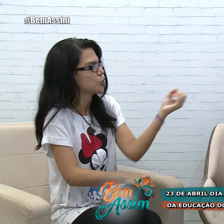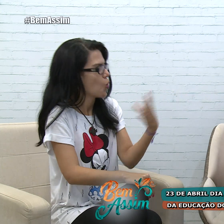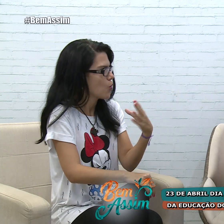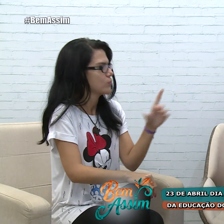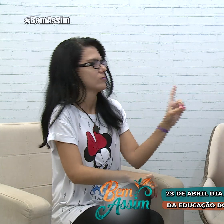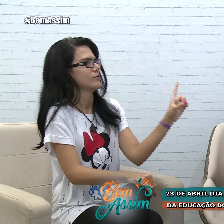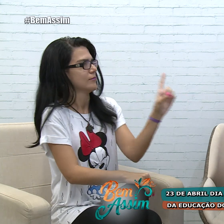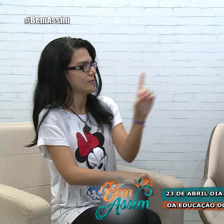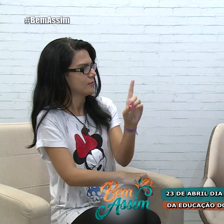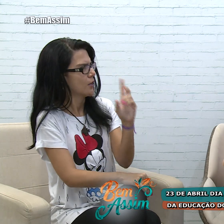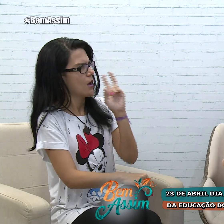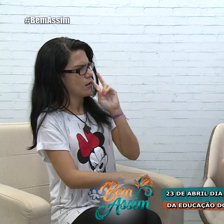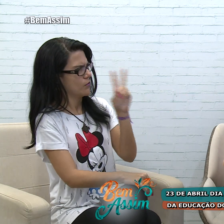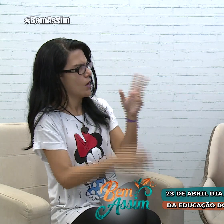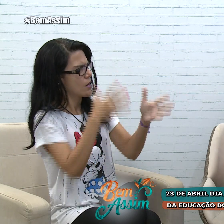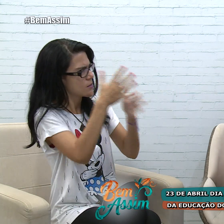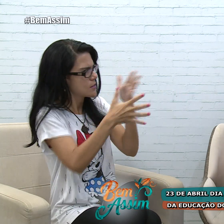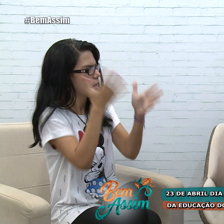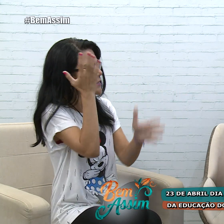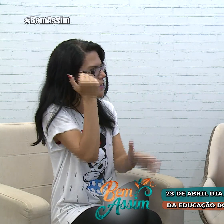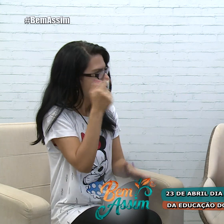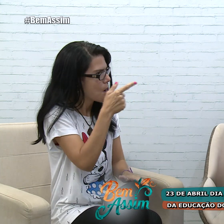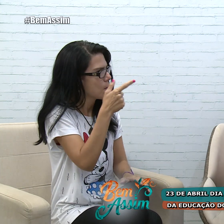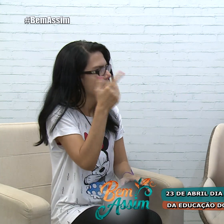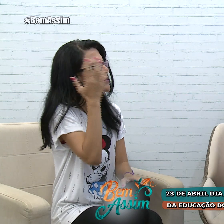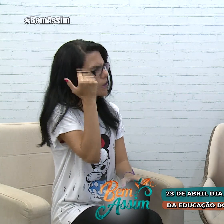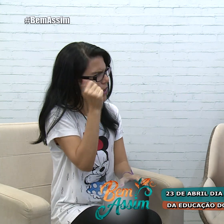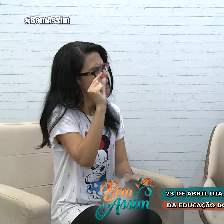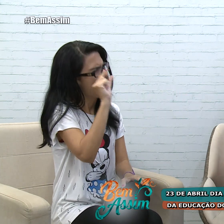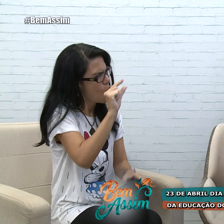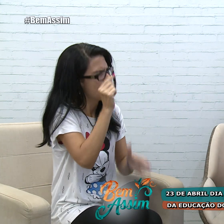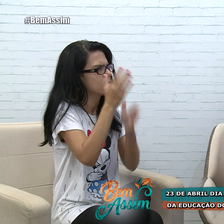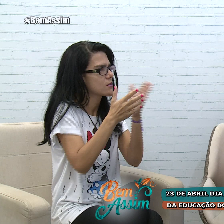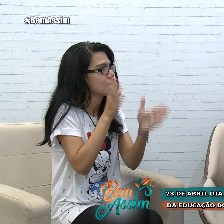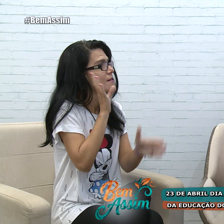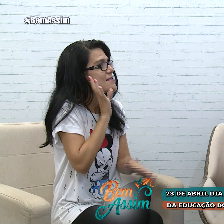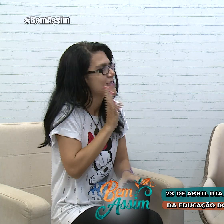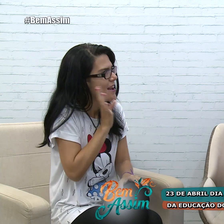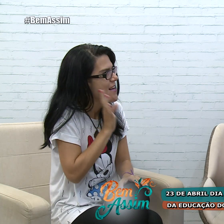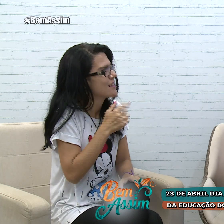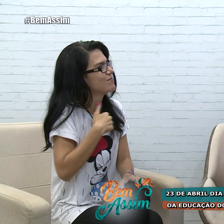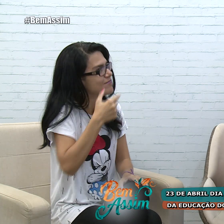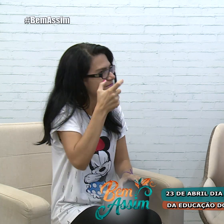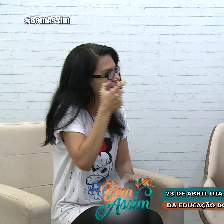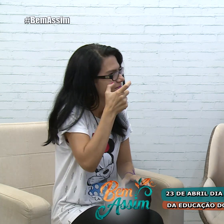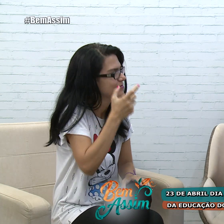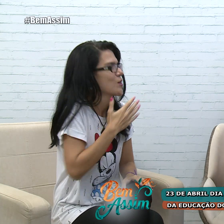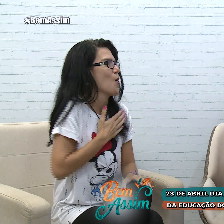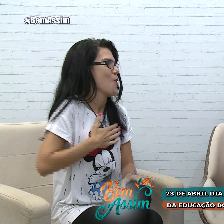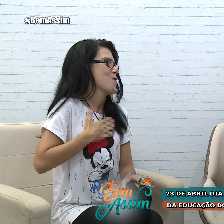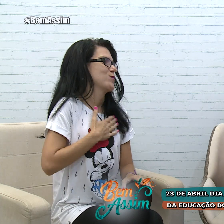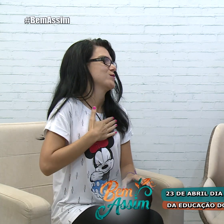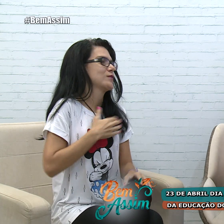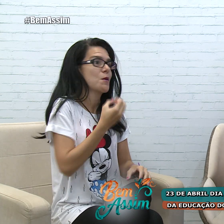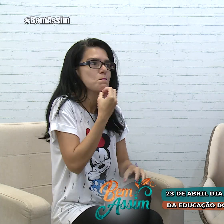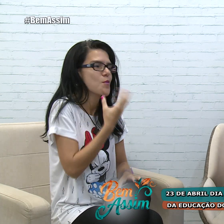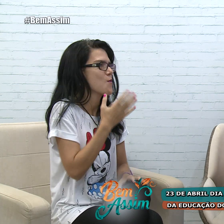novatos, como a professora Marili, quando me vi, você sabe Libras? Ai, que bom! Tenho interesse, que bom,